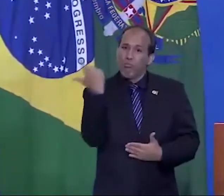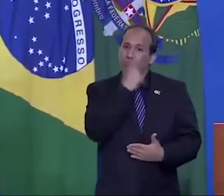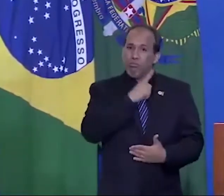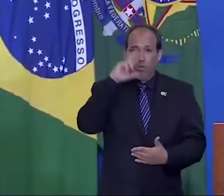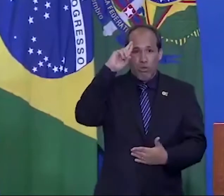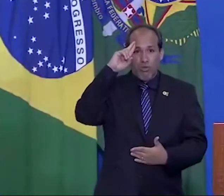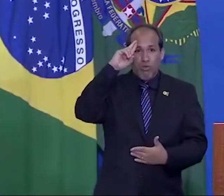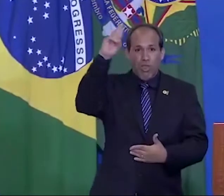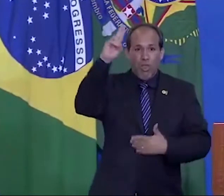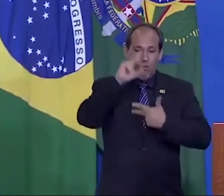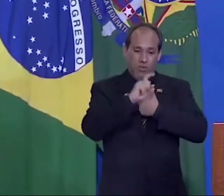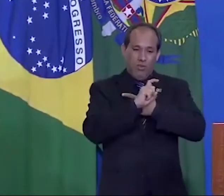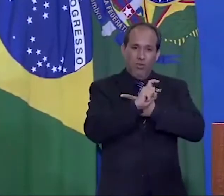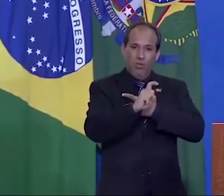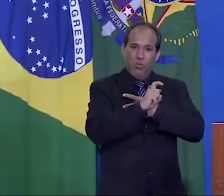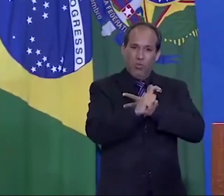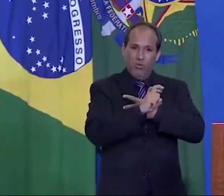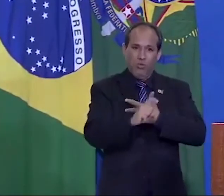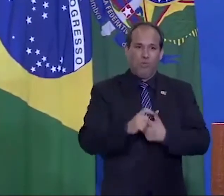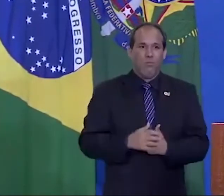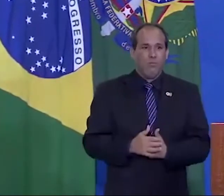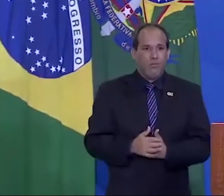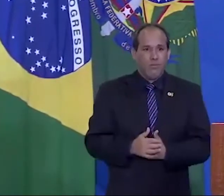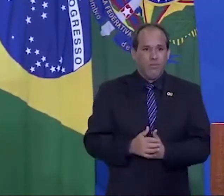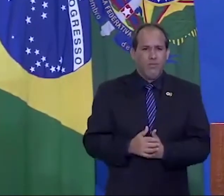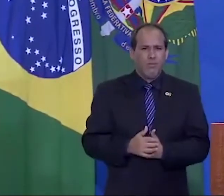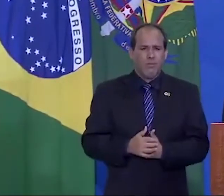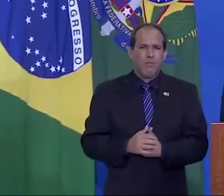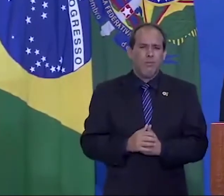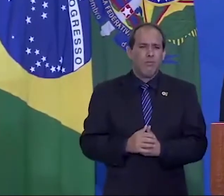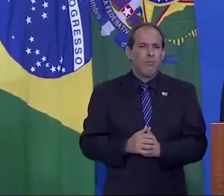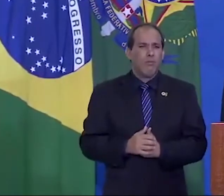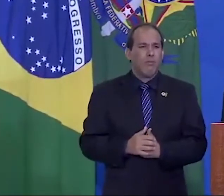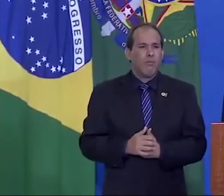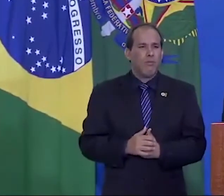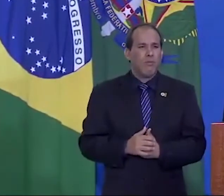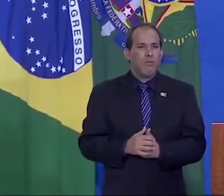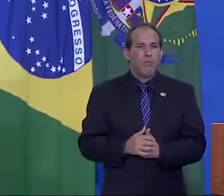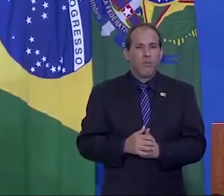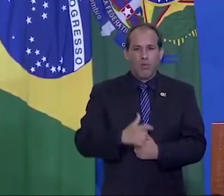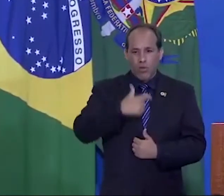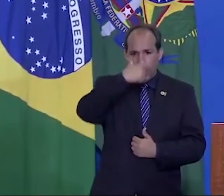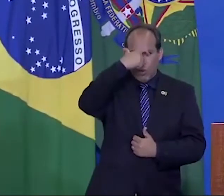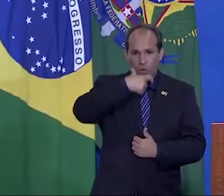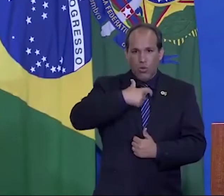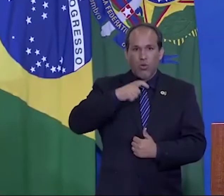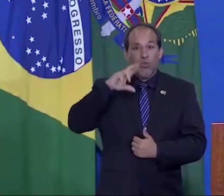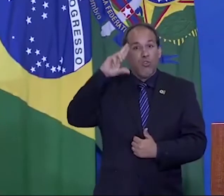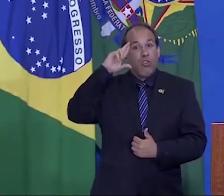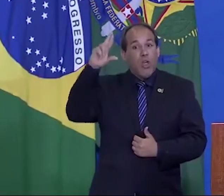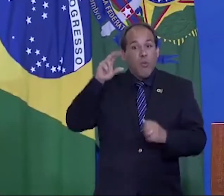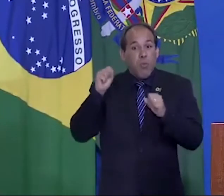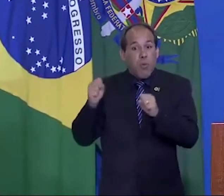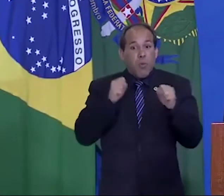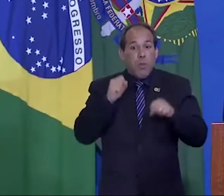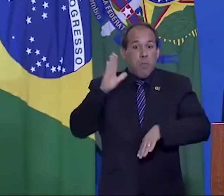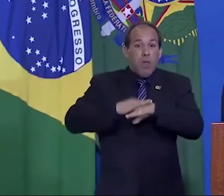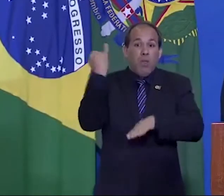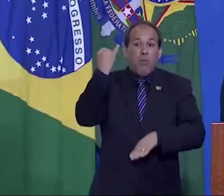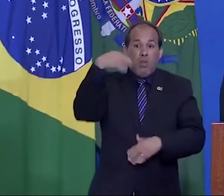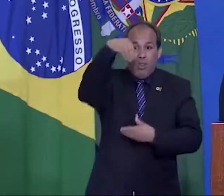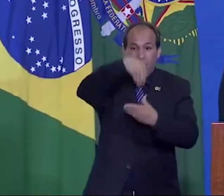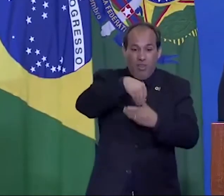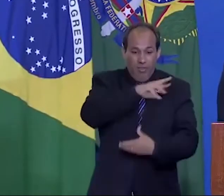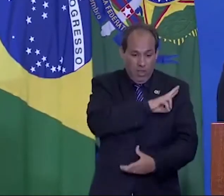do Executivo. Posso ser o chefe do poder mais importante da República,